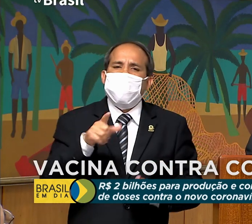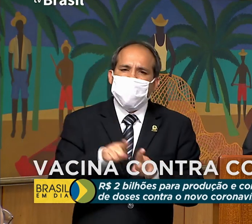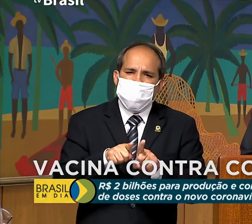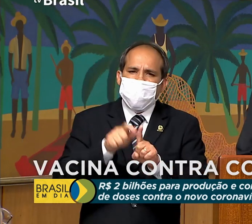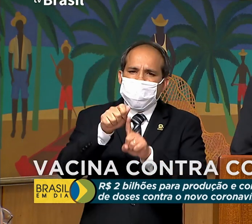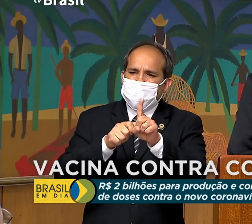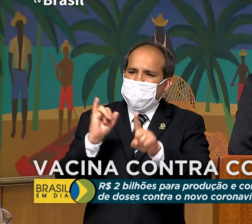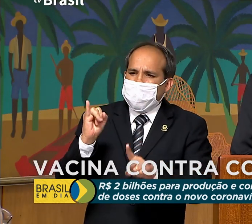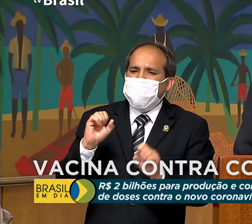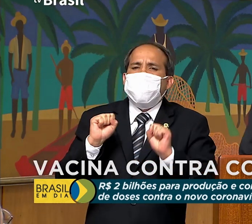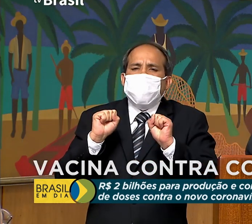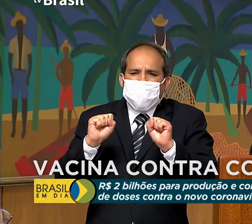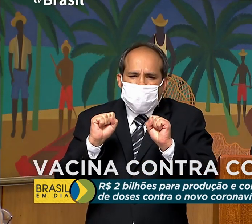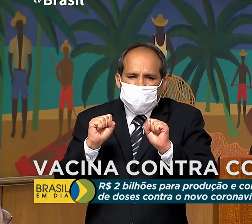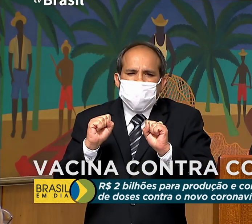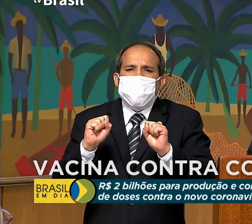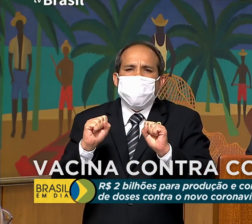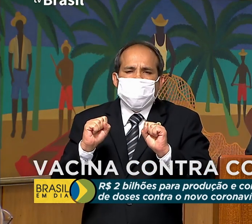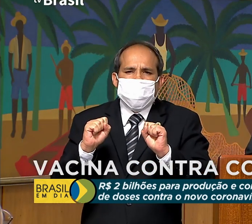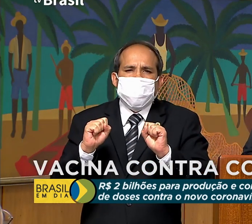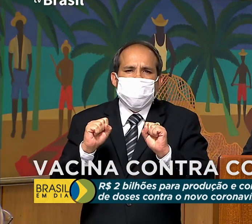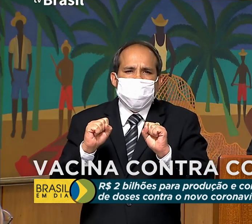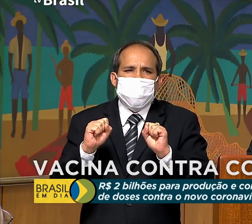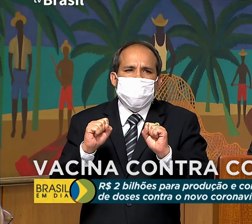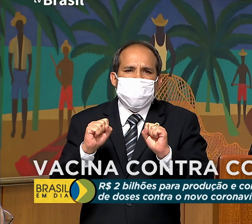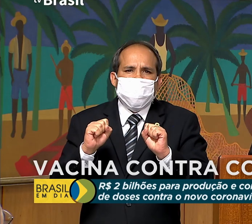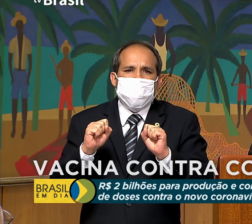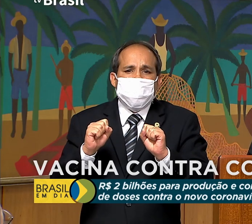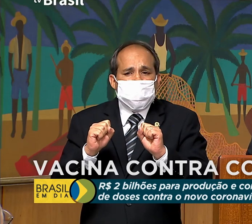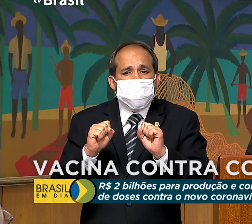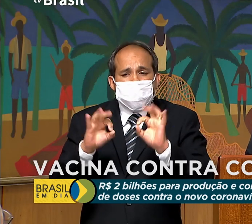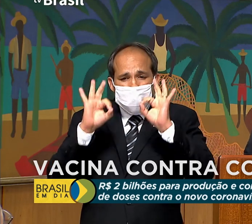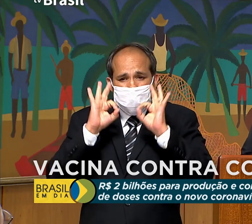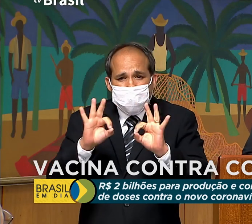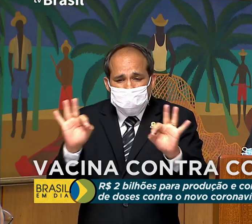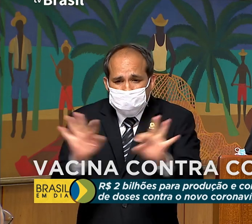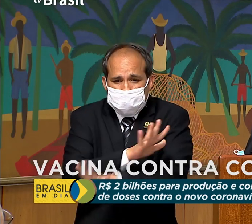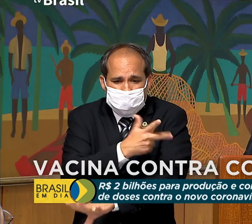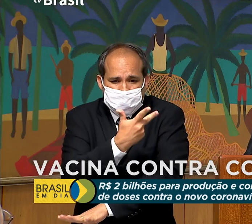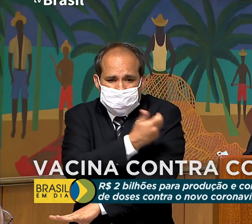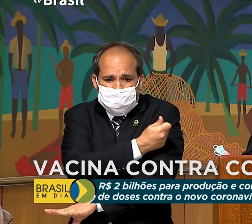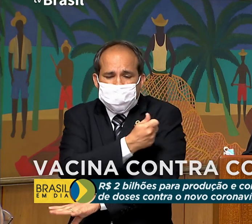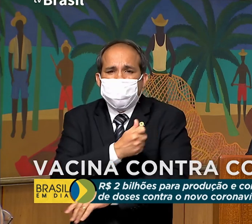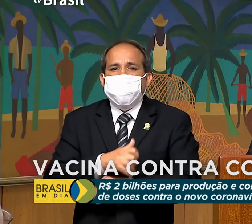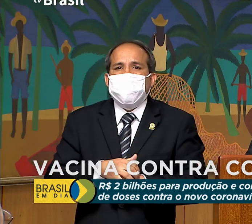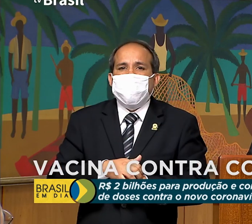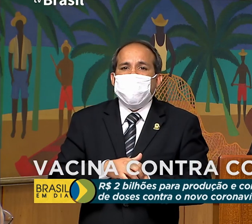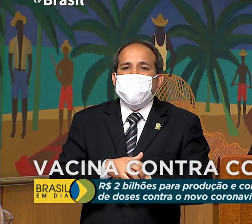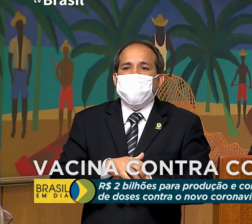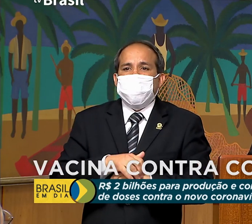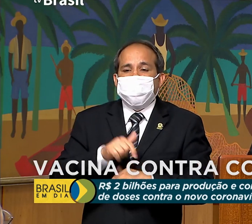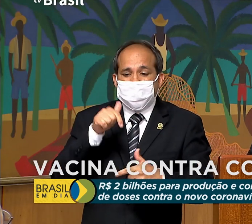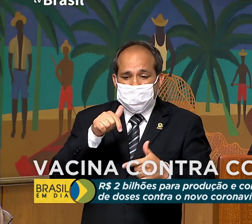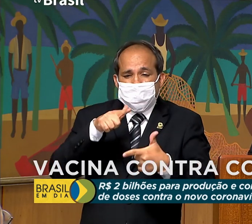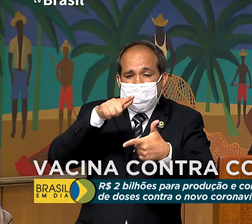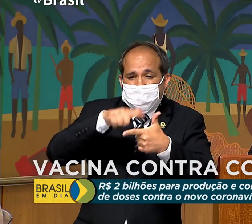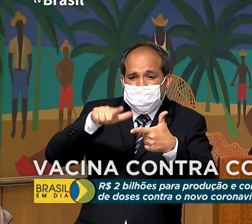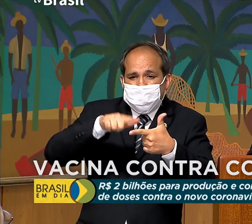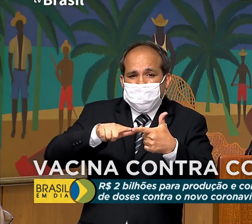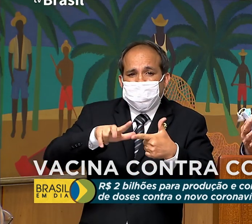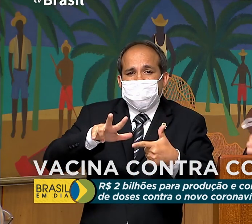Existe a possibilidade da vacina e daí esse problema estará aí